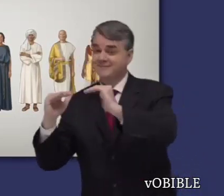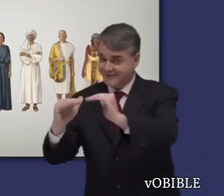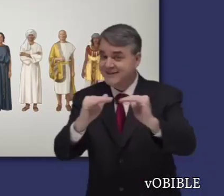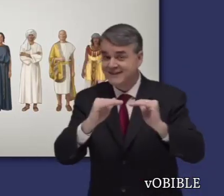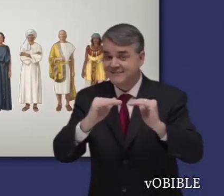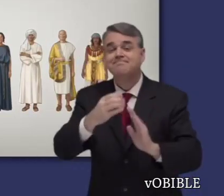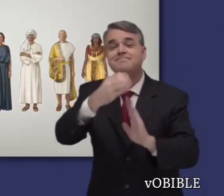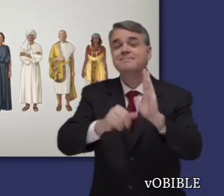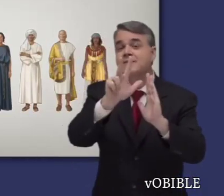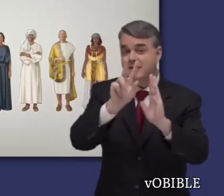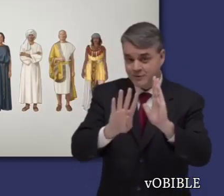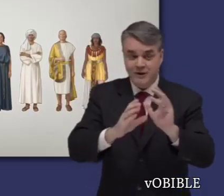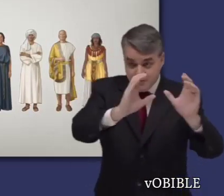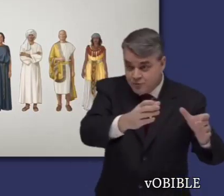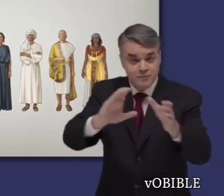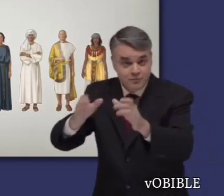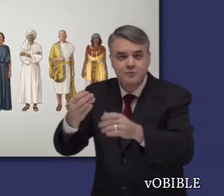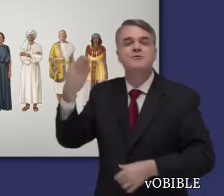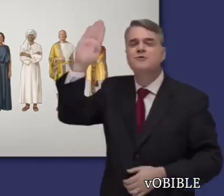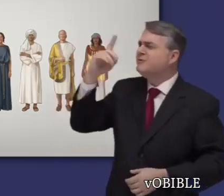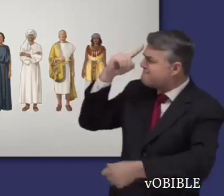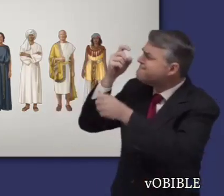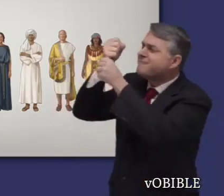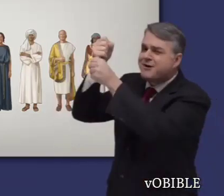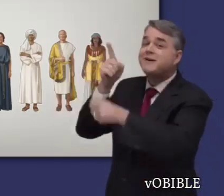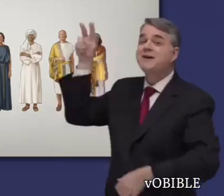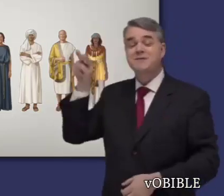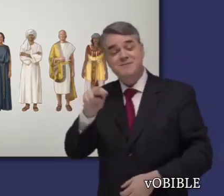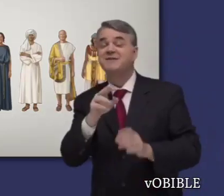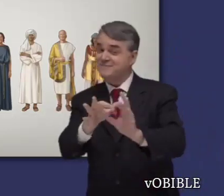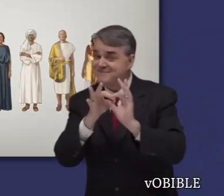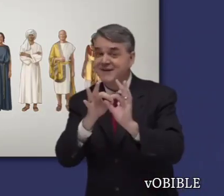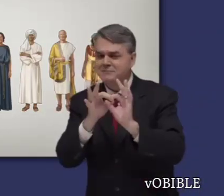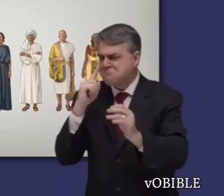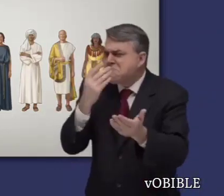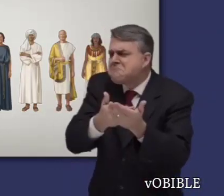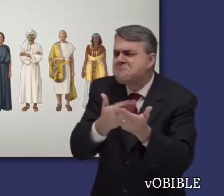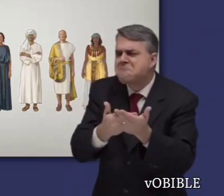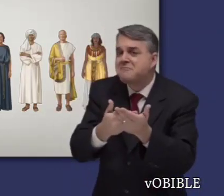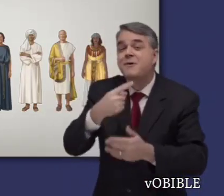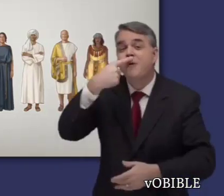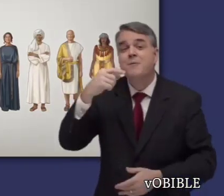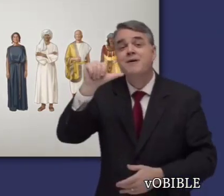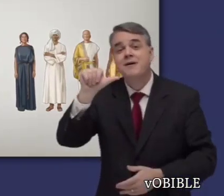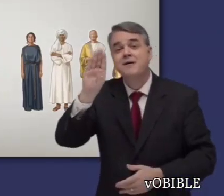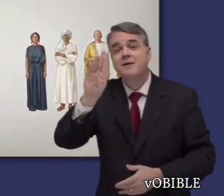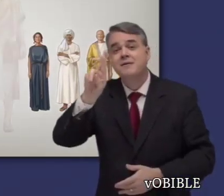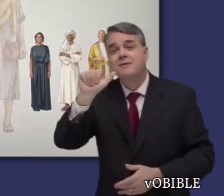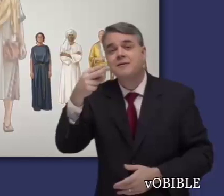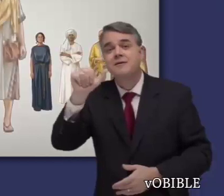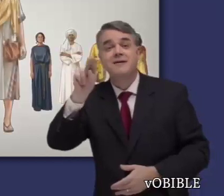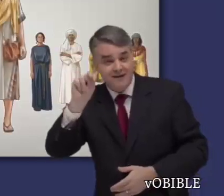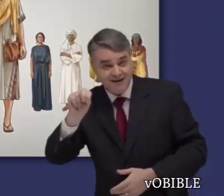En los capítulos 3 y 4, Pablo explica que Jehová declara justos por su fe a judíos y griegos por igual. Y